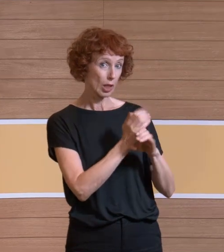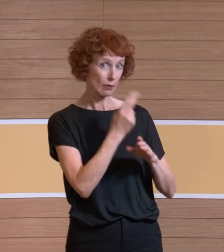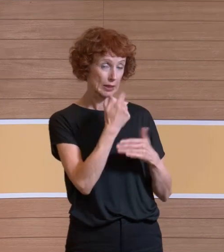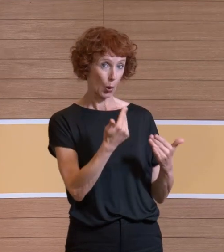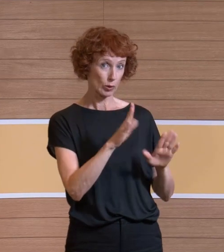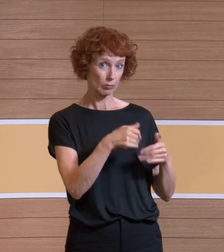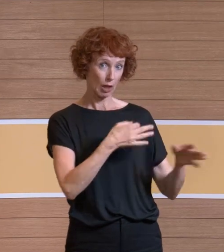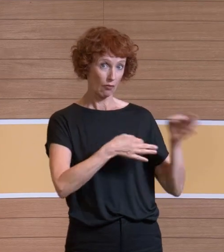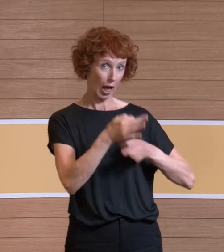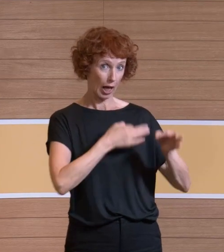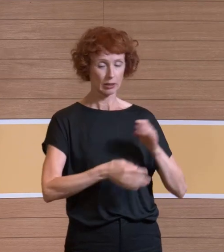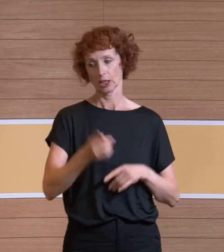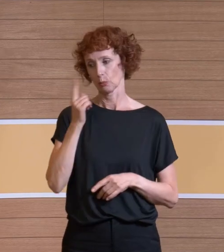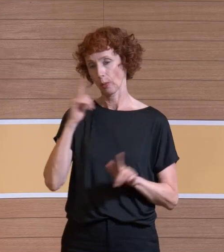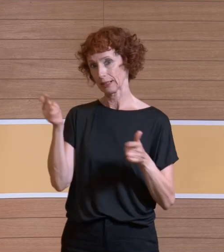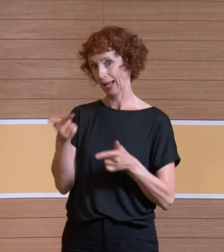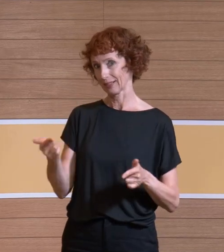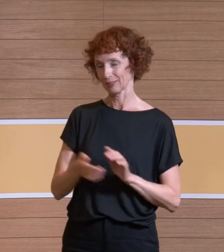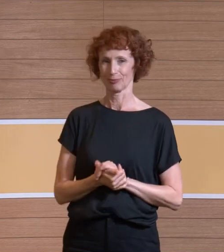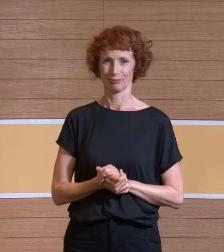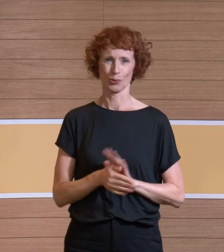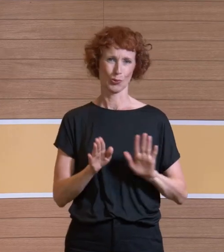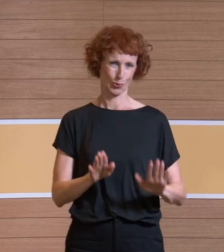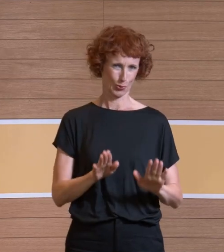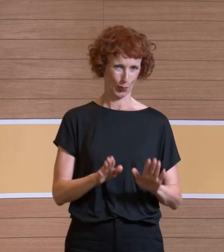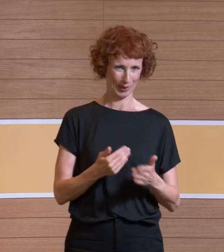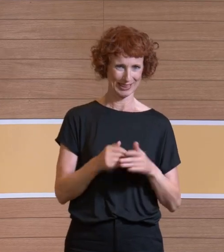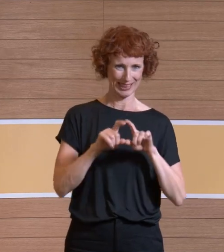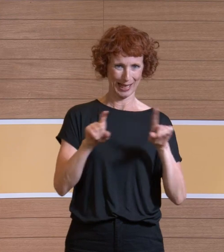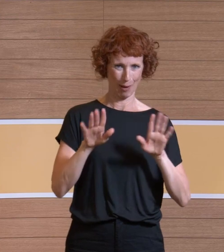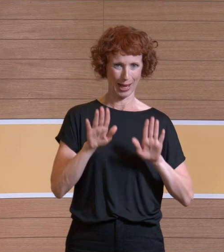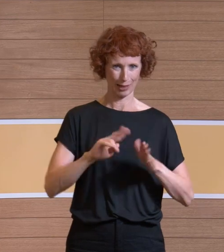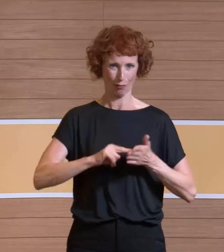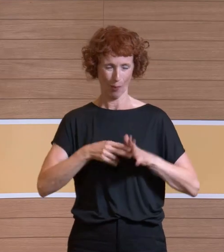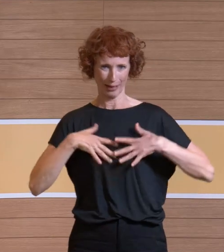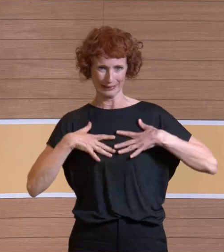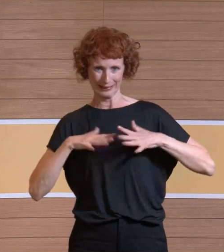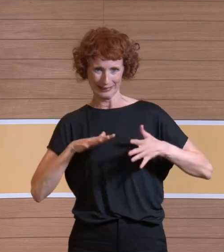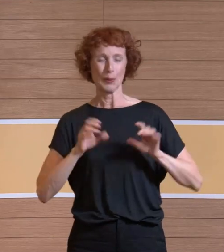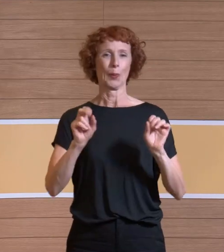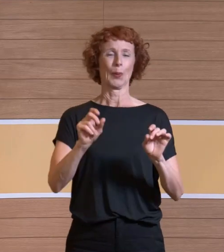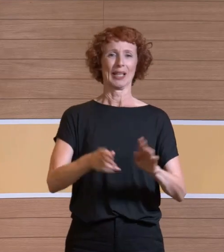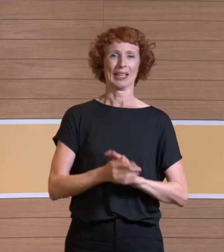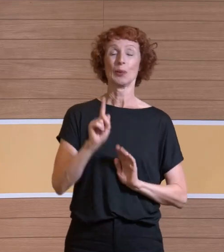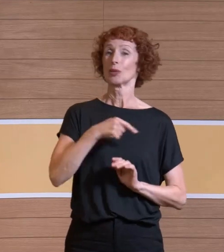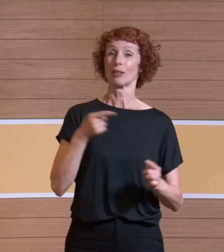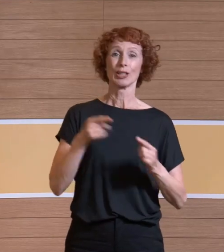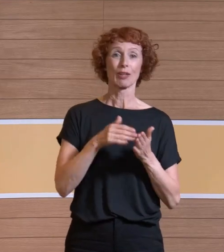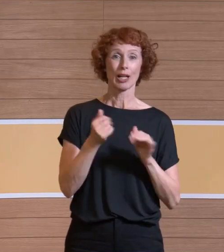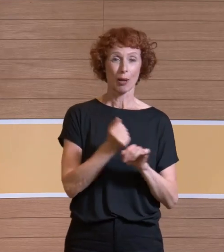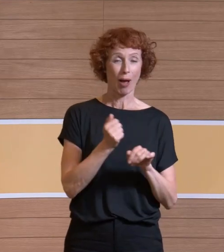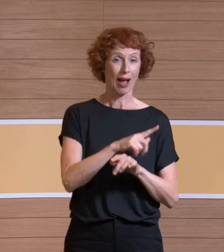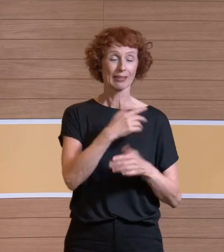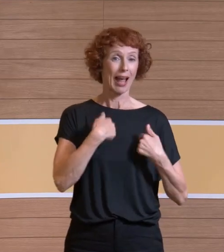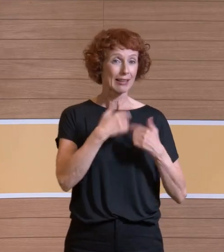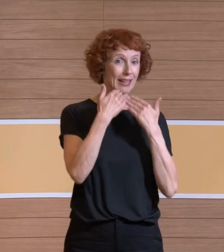Chat schon? Momentan nicht. Sie müssen sich alle noch eingrooven auf das Thema. Alles klar. Gut, dann würde ich sagen, machen wir direkt weiter. Herzlichen Dank, Herzog